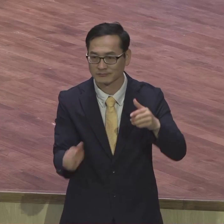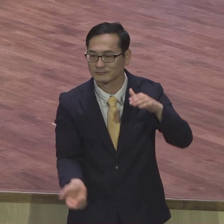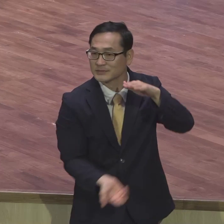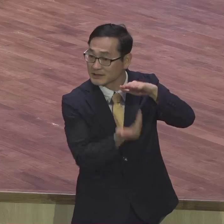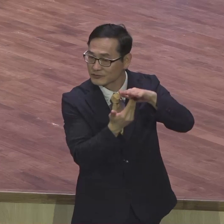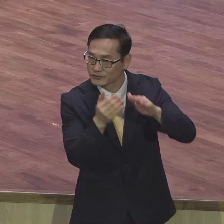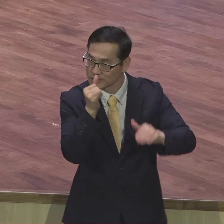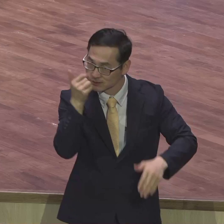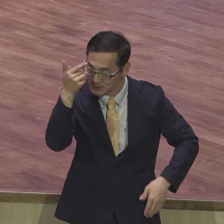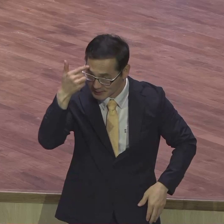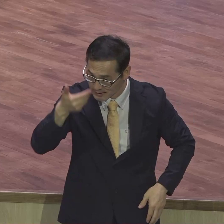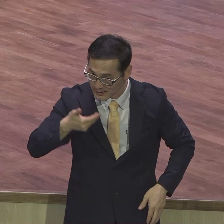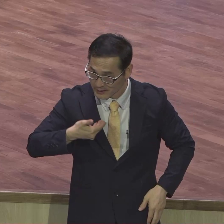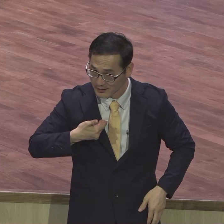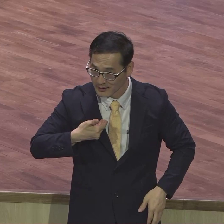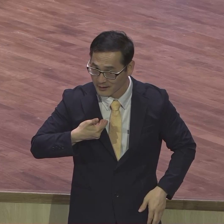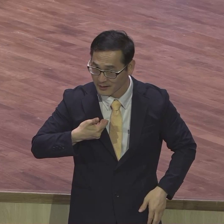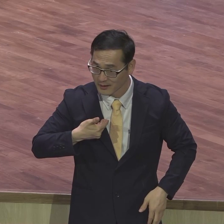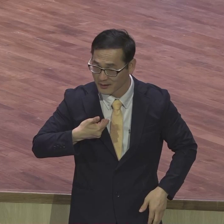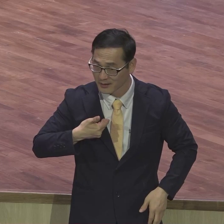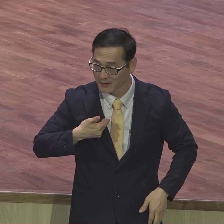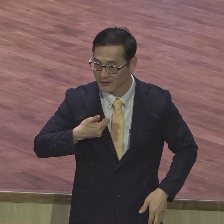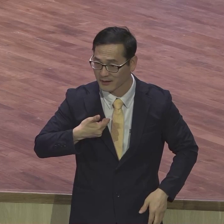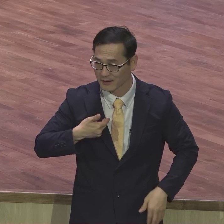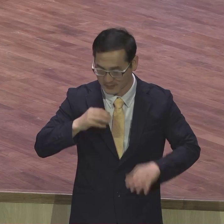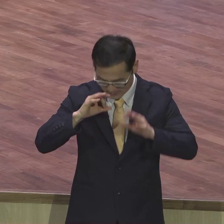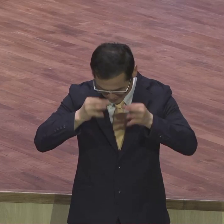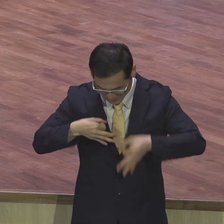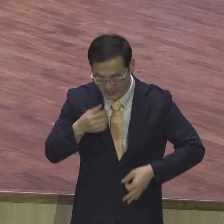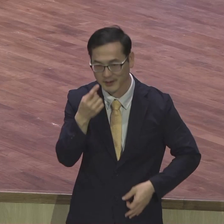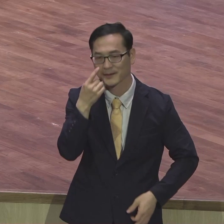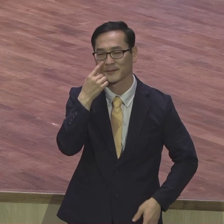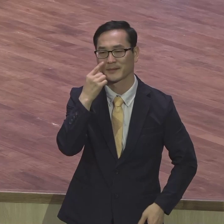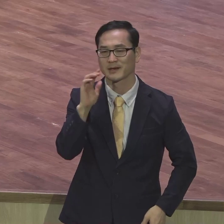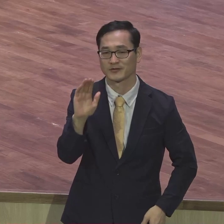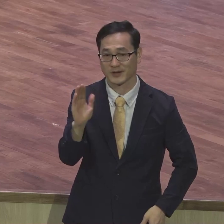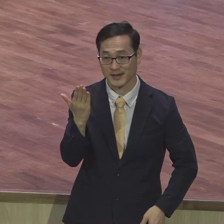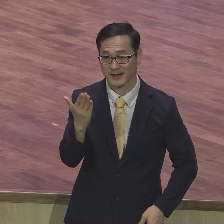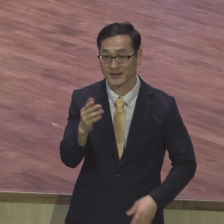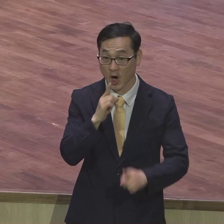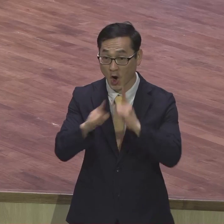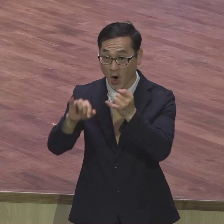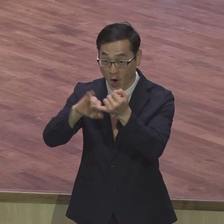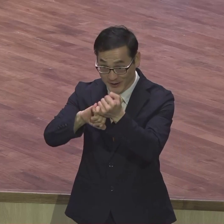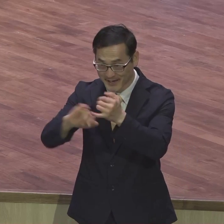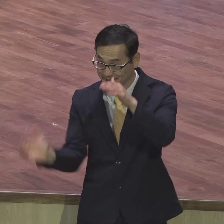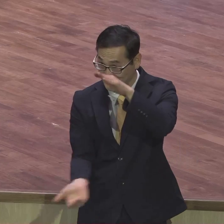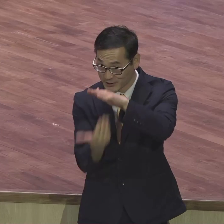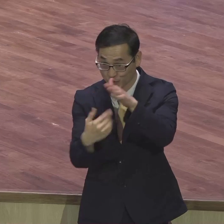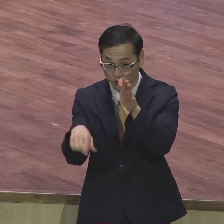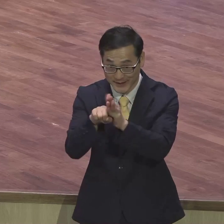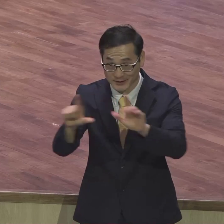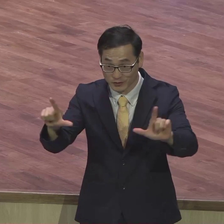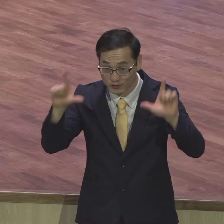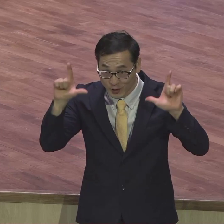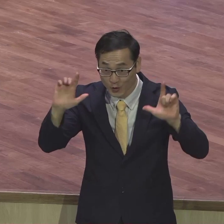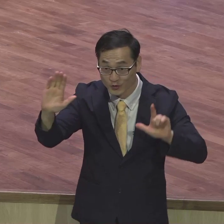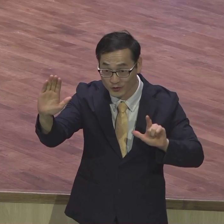성도들 이 언약 성취의 주역들로 다 서시기를 제모로 축복합니다 그럼 첫째로 거룩한